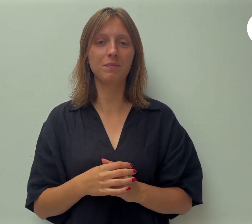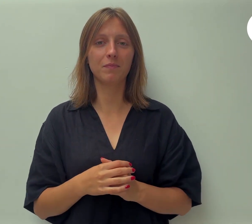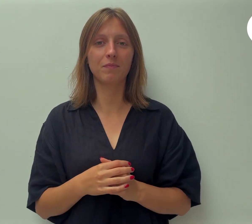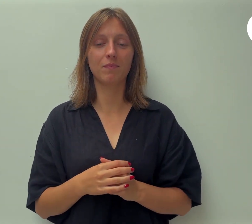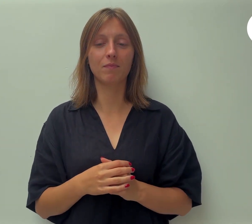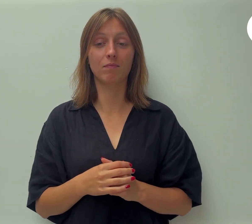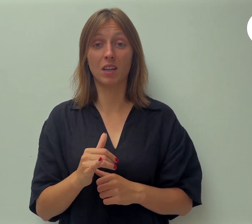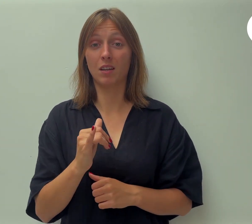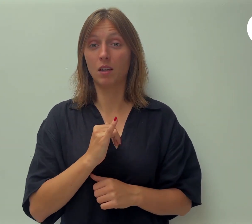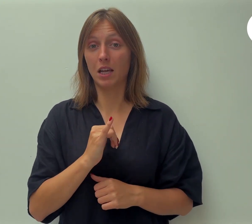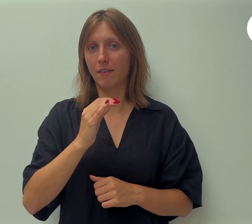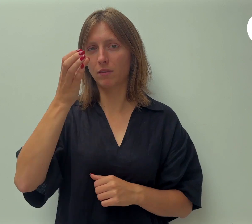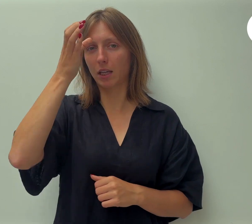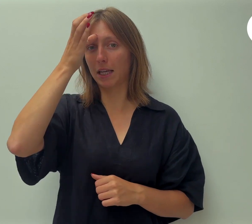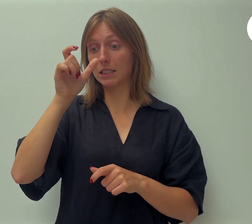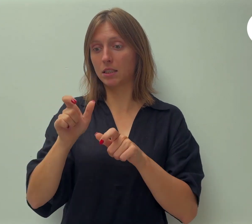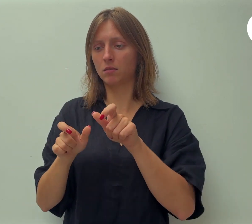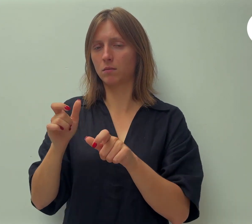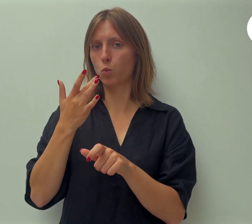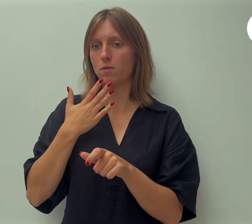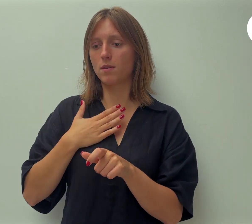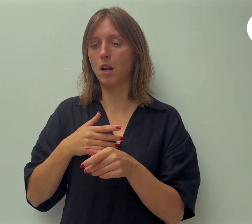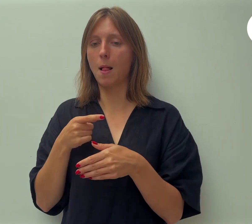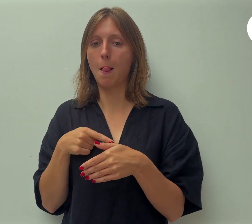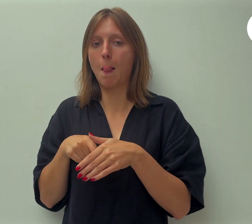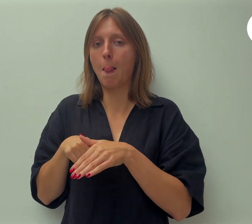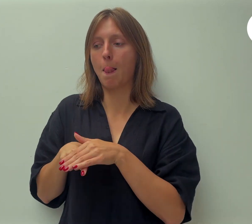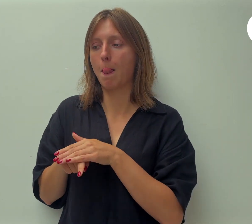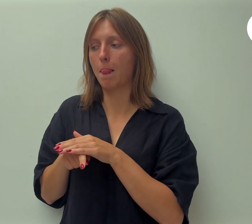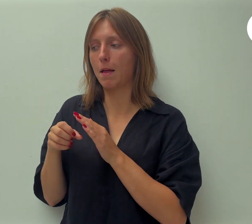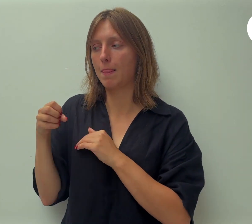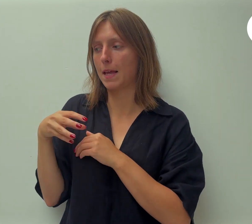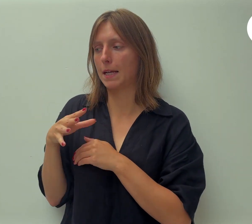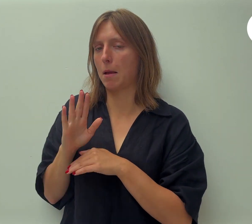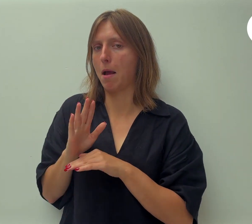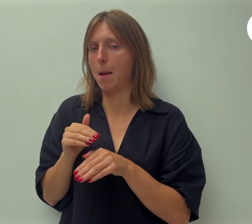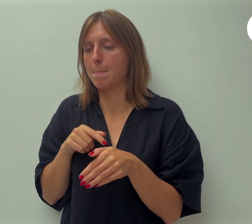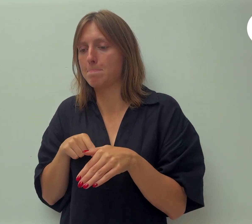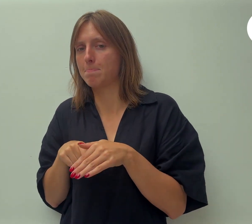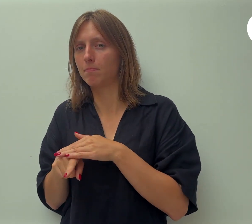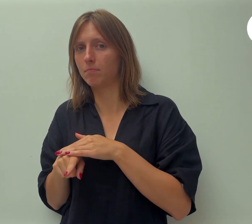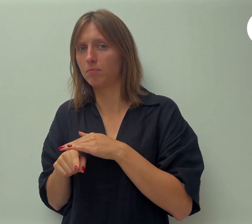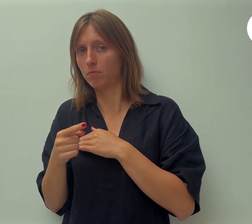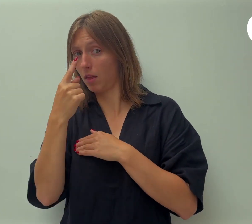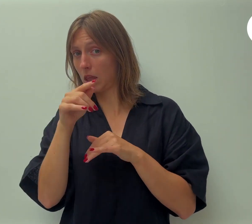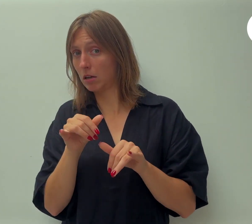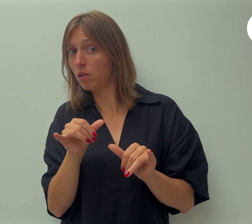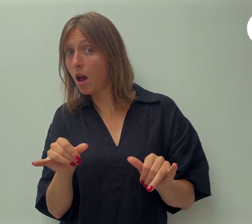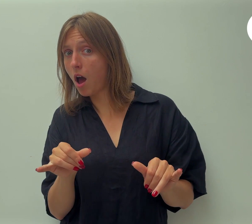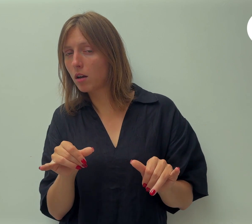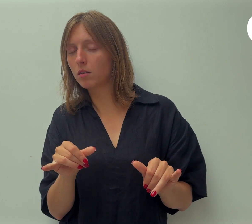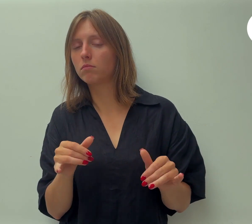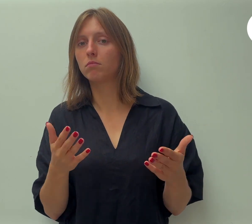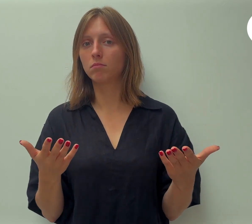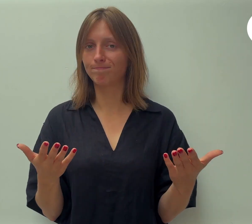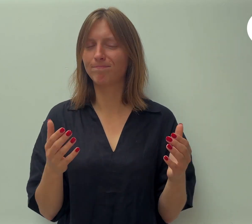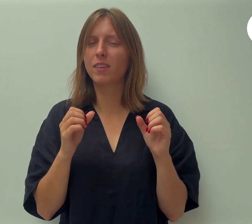die hun licht willen verbergen. Wat denk je? Vreemd? Wel, je kan christen zijn. Alleen op